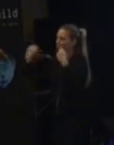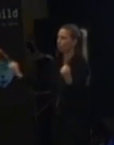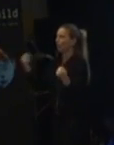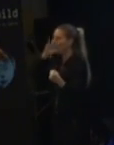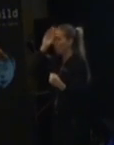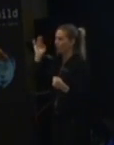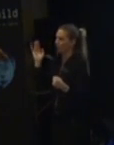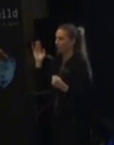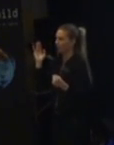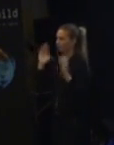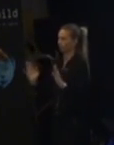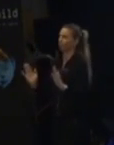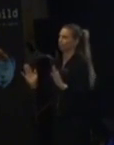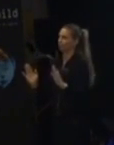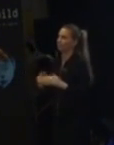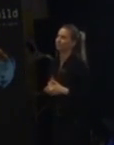Bryta ålderskabut eller vad man ska säga.